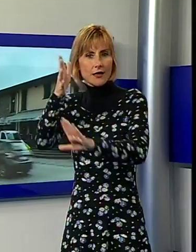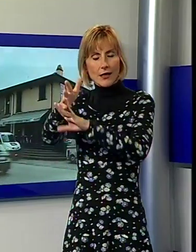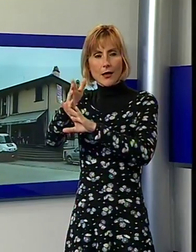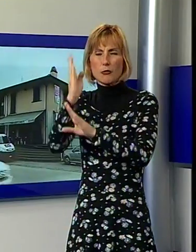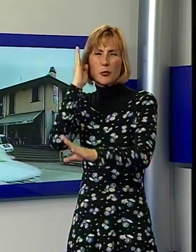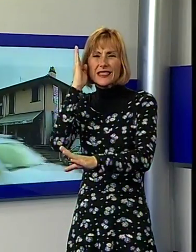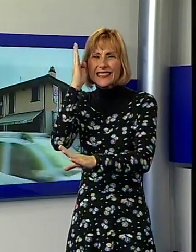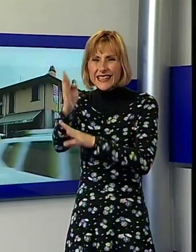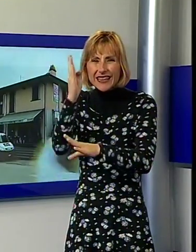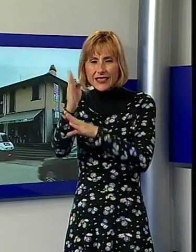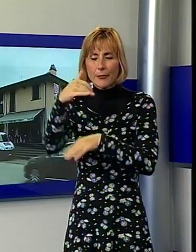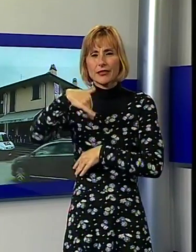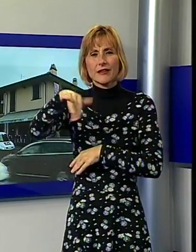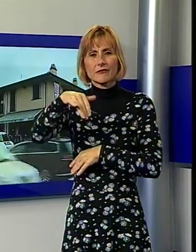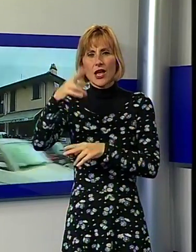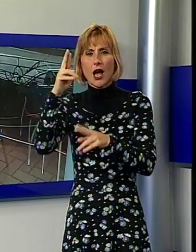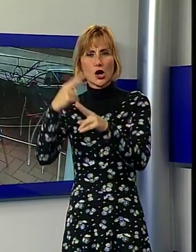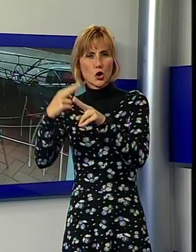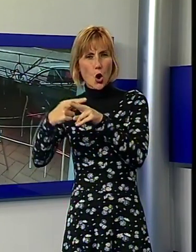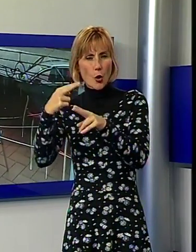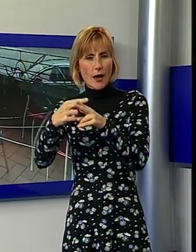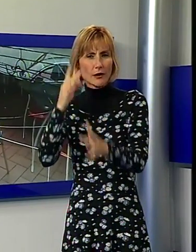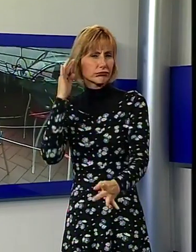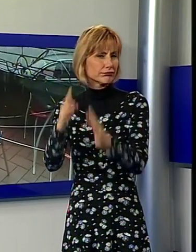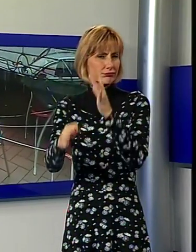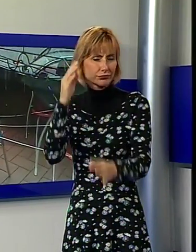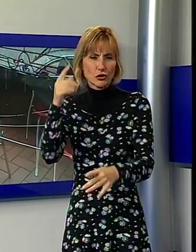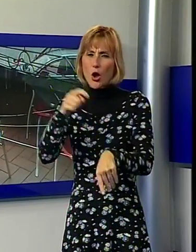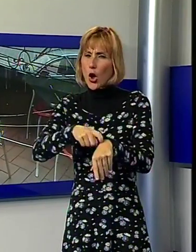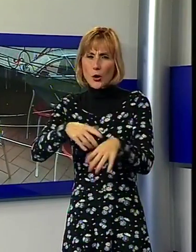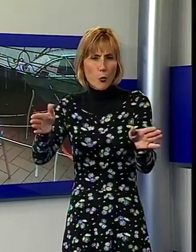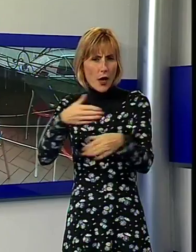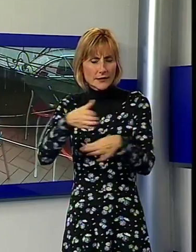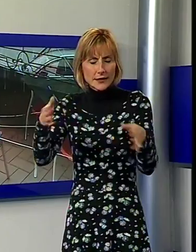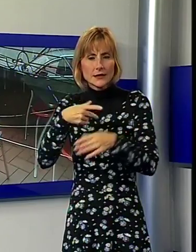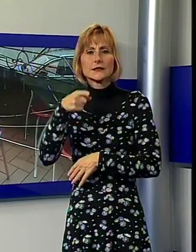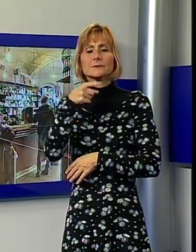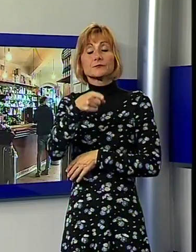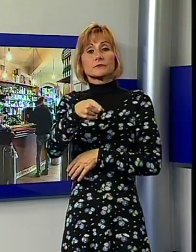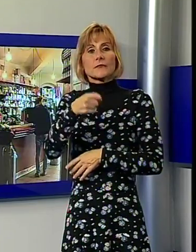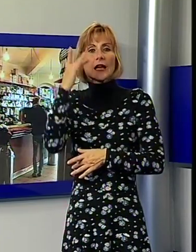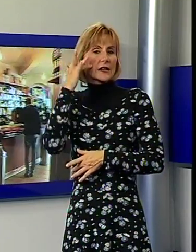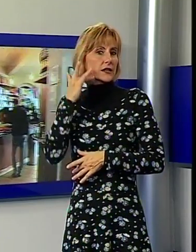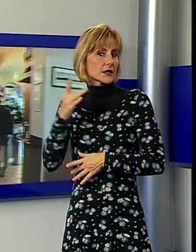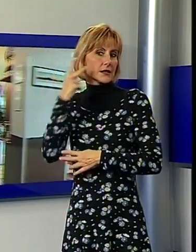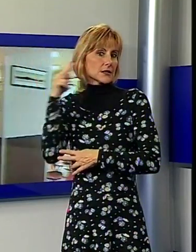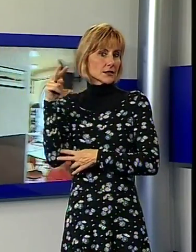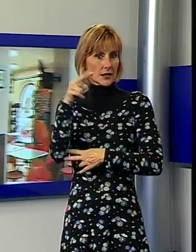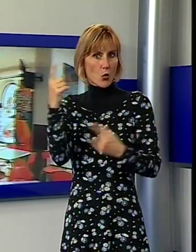direttamente sulla Via Romana, strada molto frequentata a tutte le ore, dovendo per forza rischiare di essere visti. Hanno